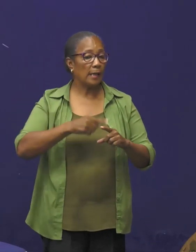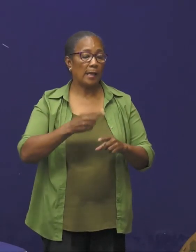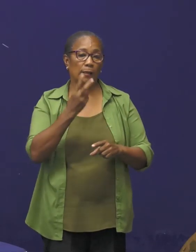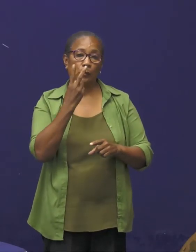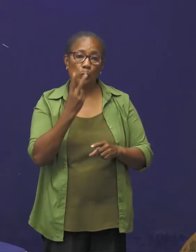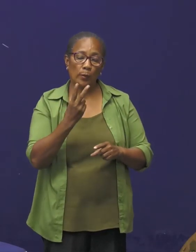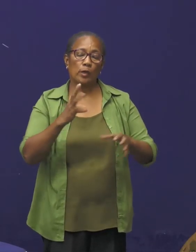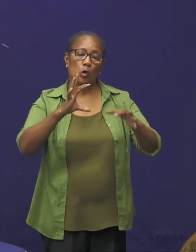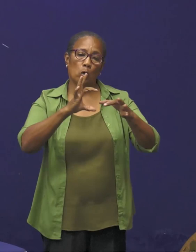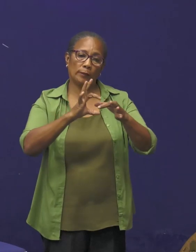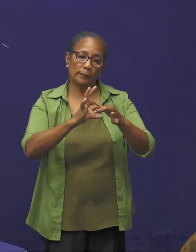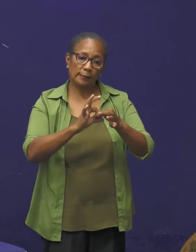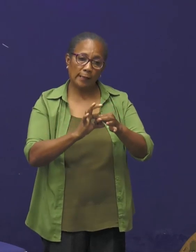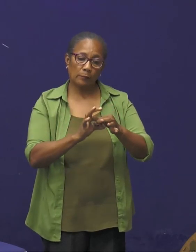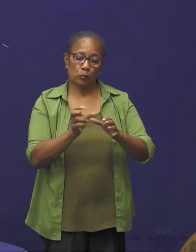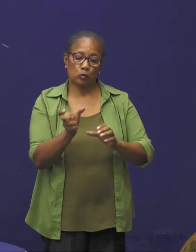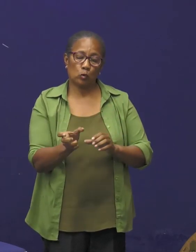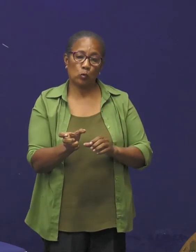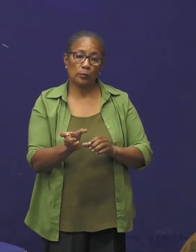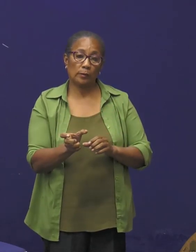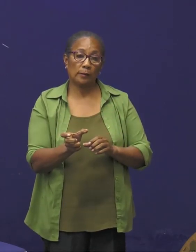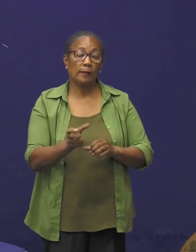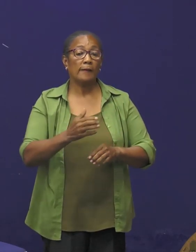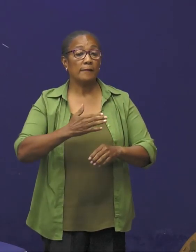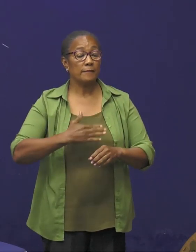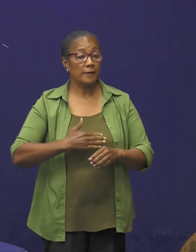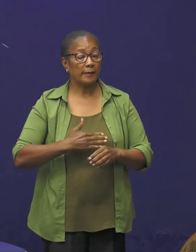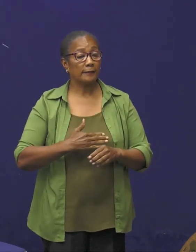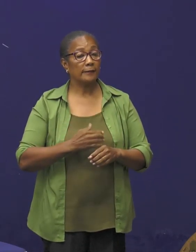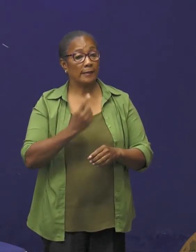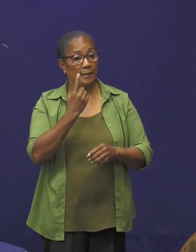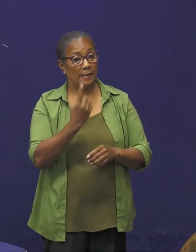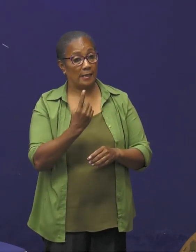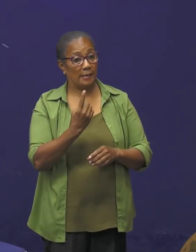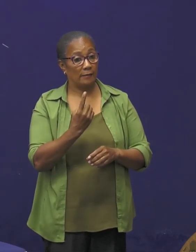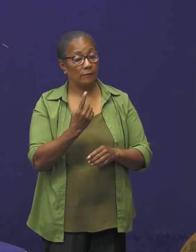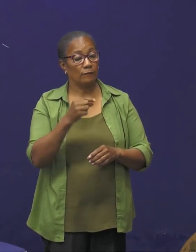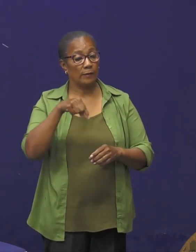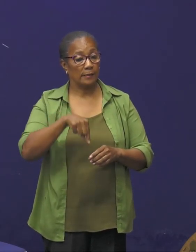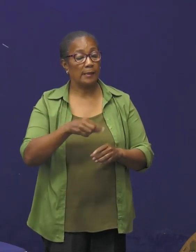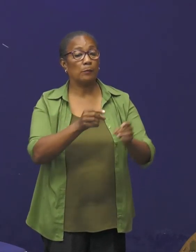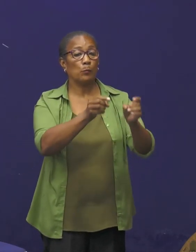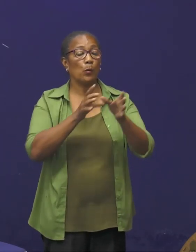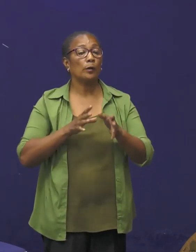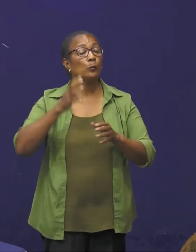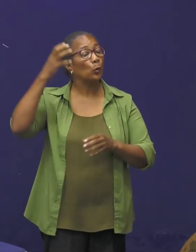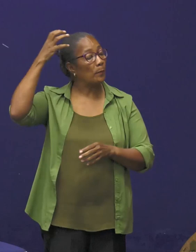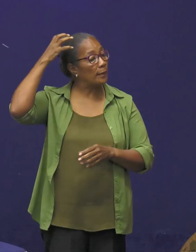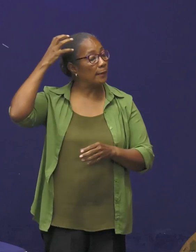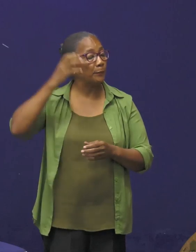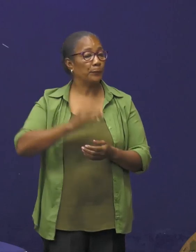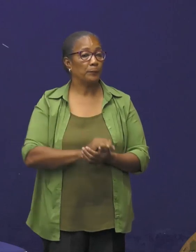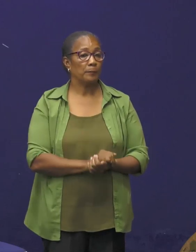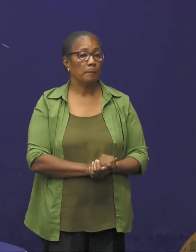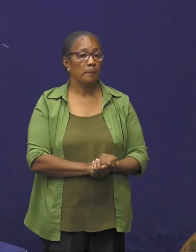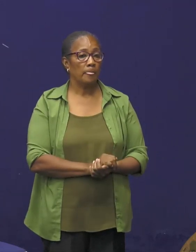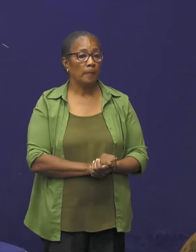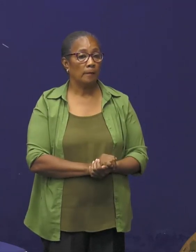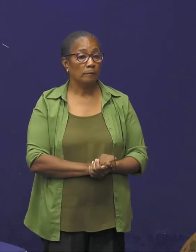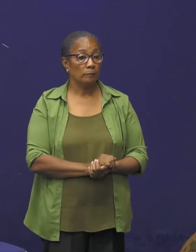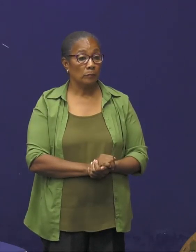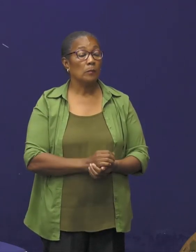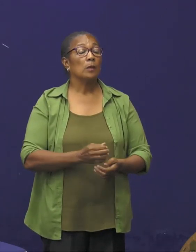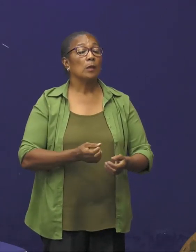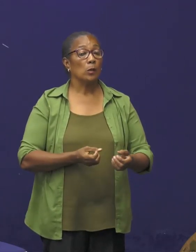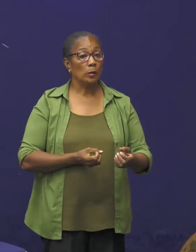contactpersonen van één van die importgevallen. Hun